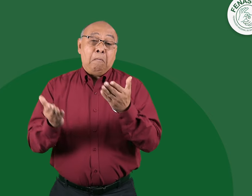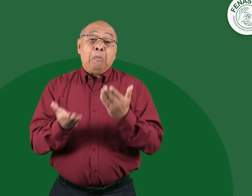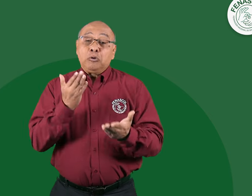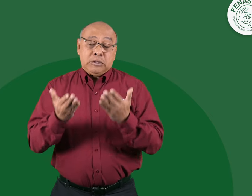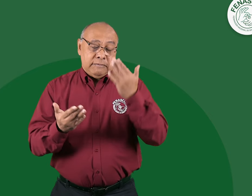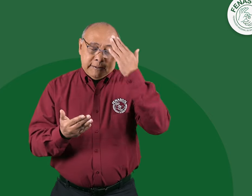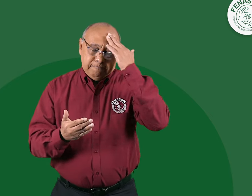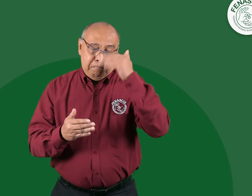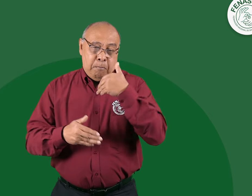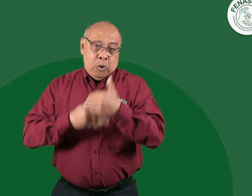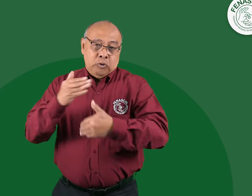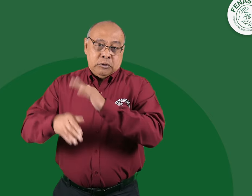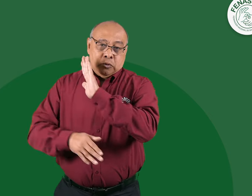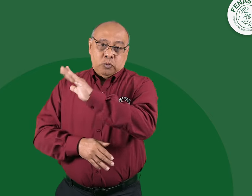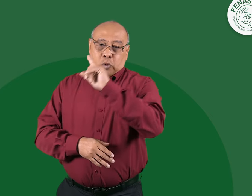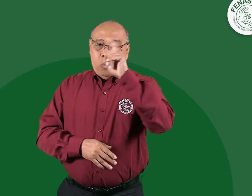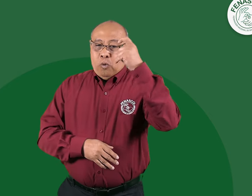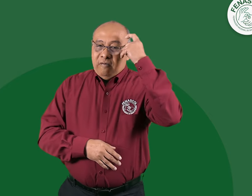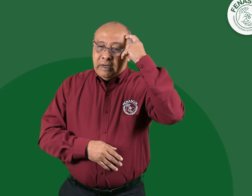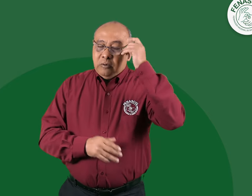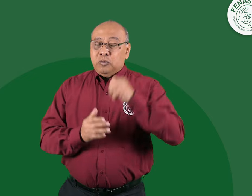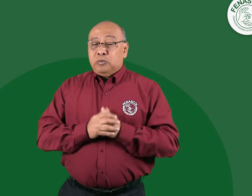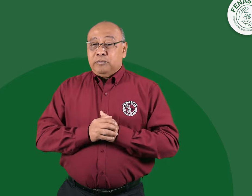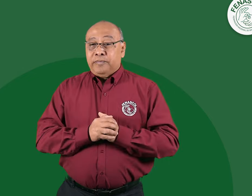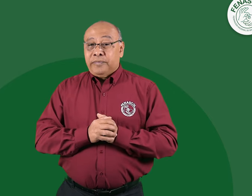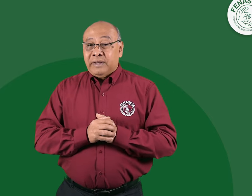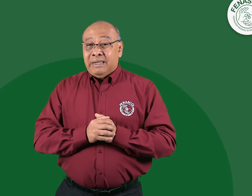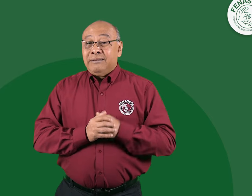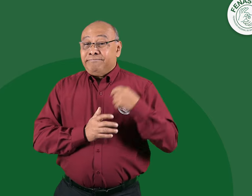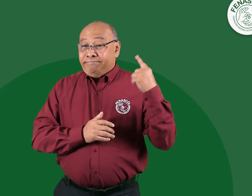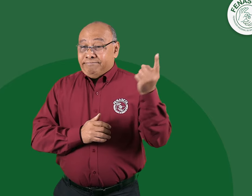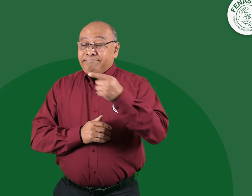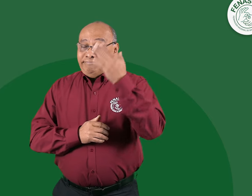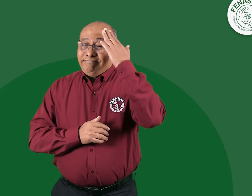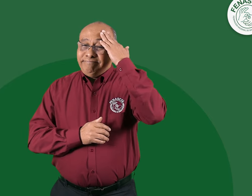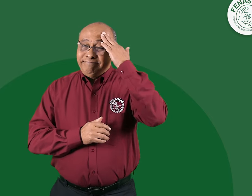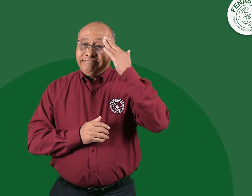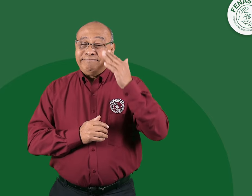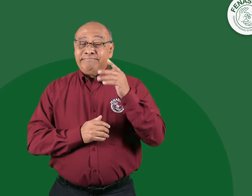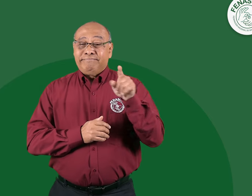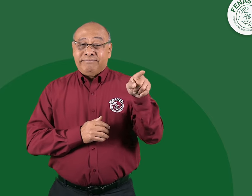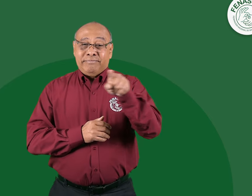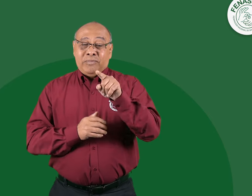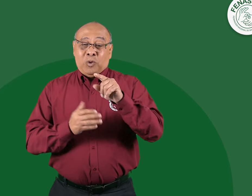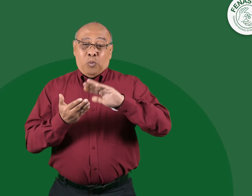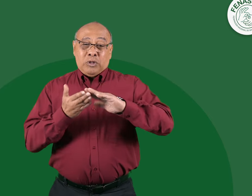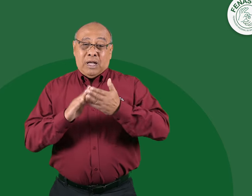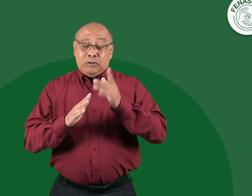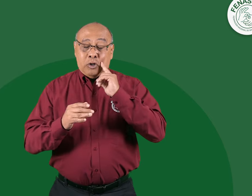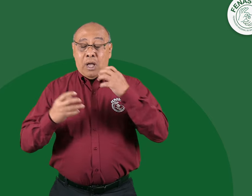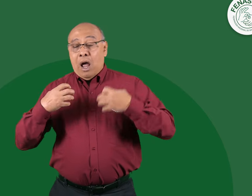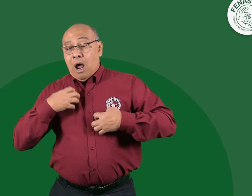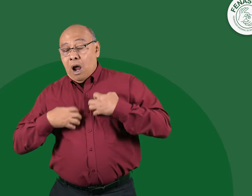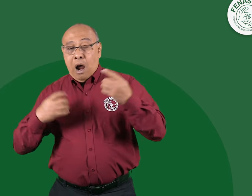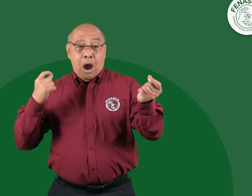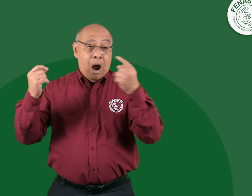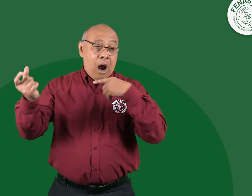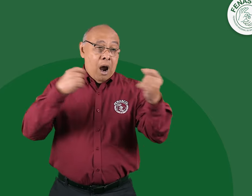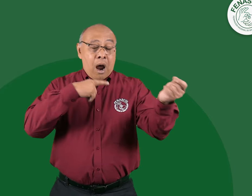dé a finales. Pero esto solo es una posibilidad teniendo en cuenta los procesos gubernamentales. Sabemos de las quejas de la comunidad